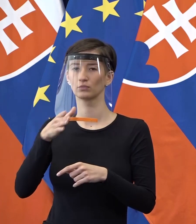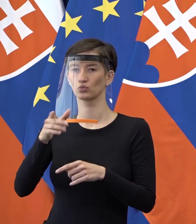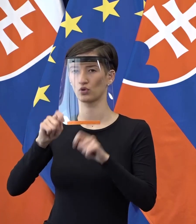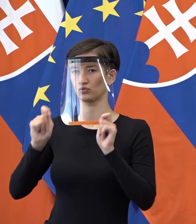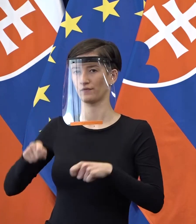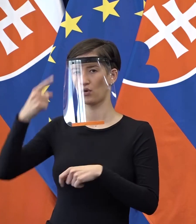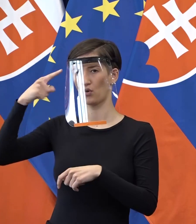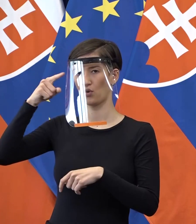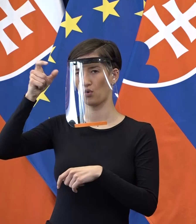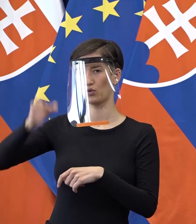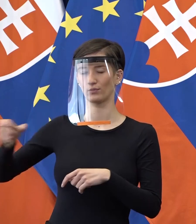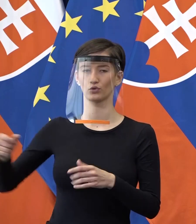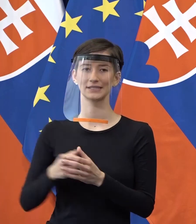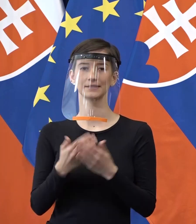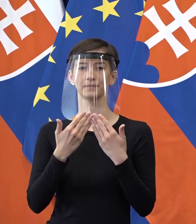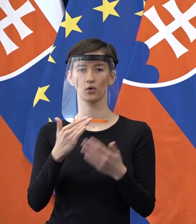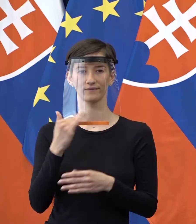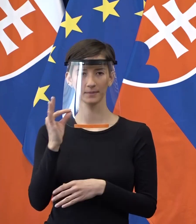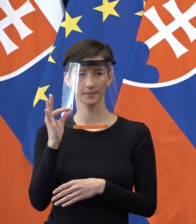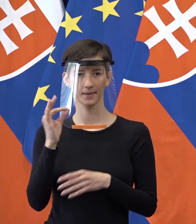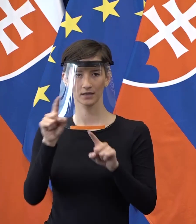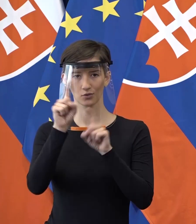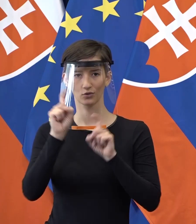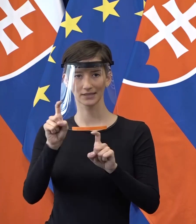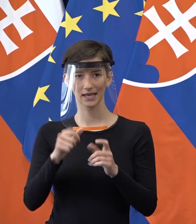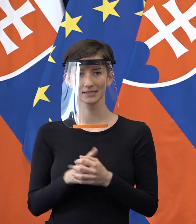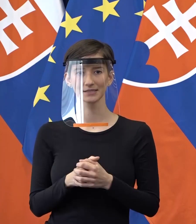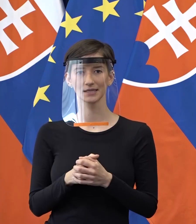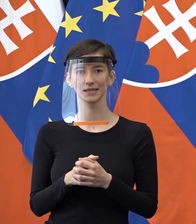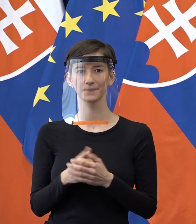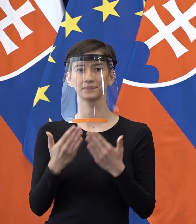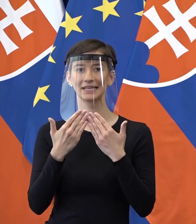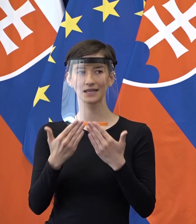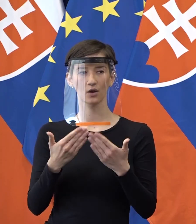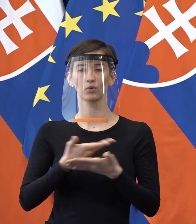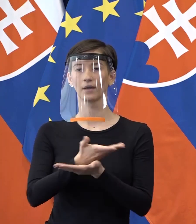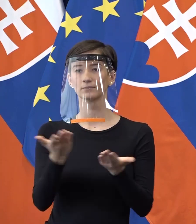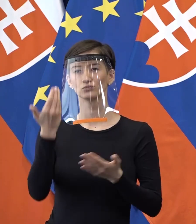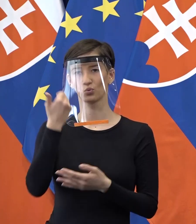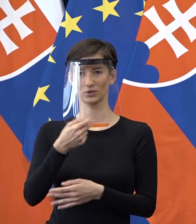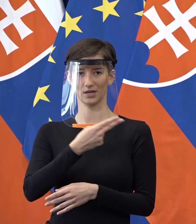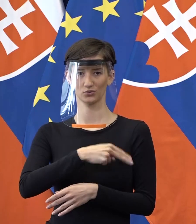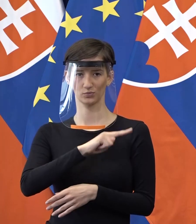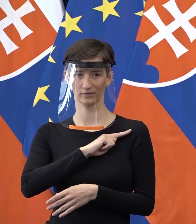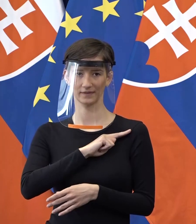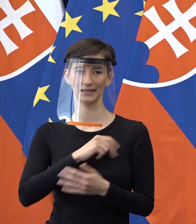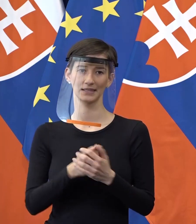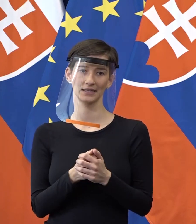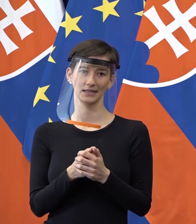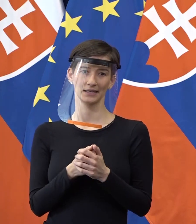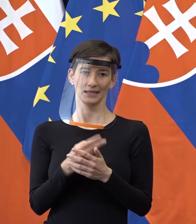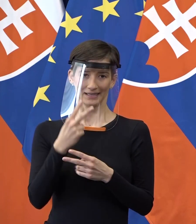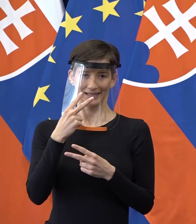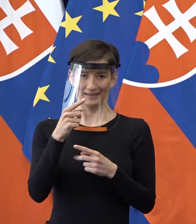Uvidíme ako. Ďakujem veľmi pekne za vaše otázky. Ďakujem veľmi pekne ľuďom za ich zodpovednosť. Vidím tam, aj keď